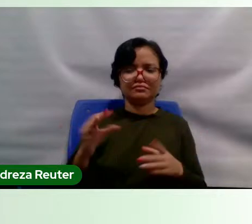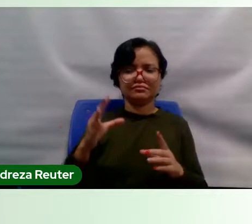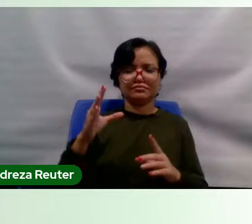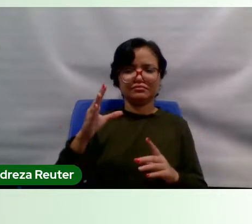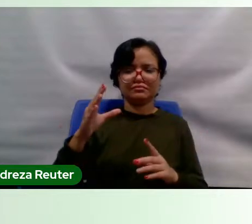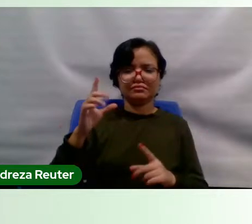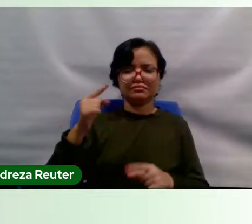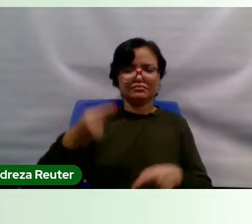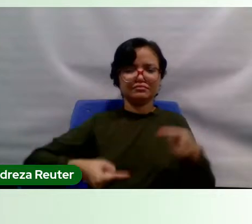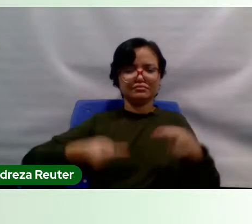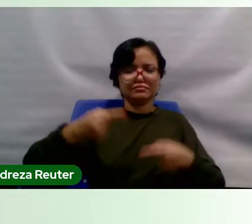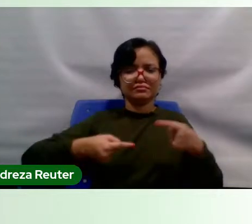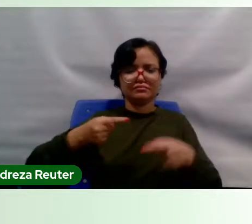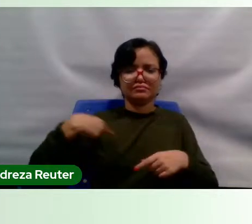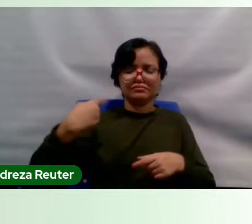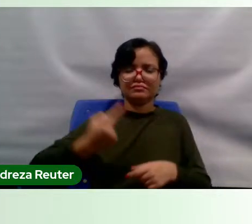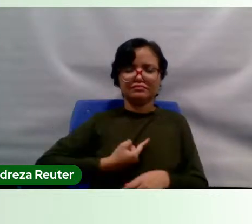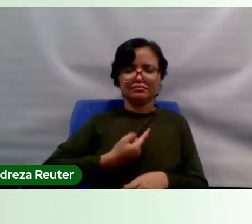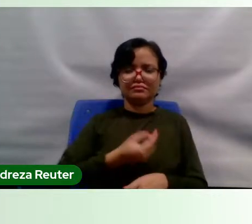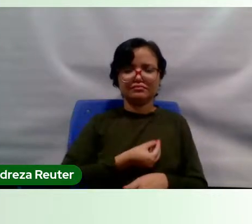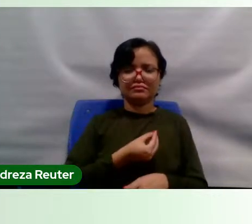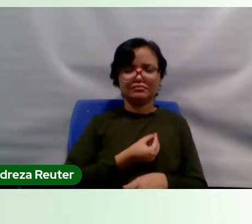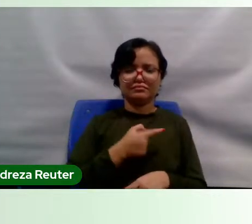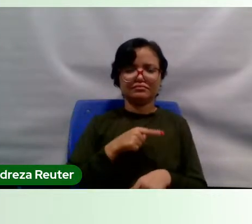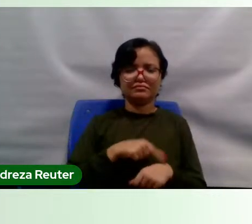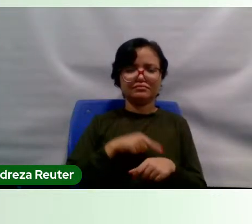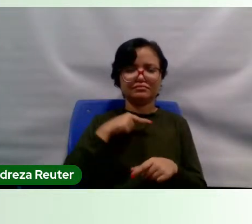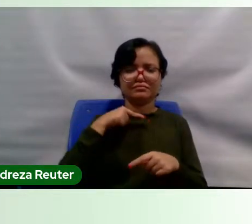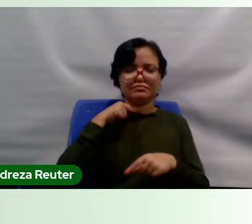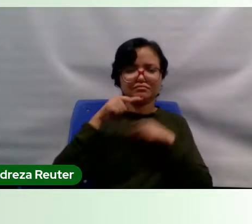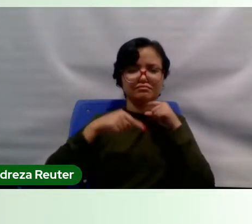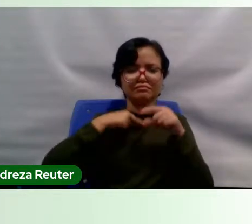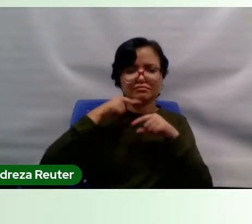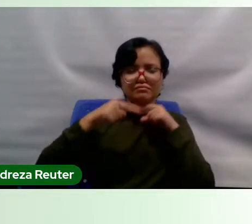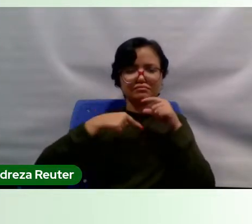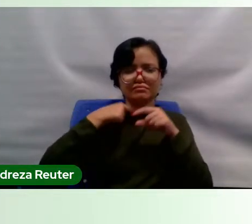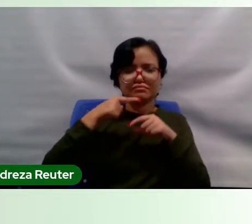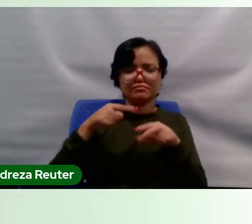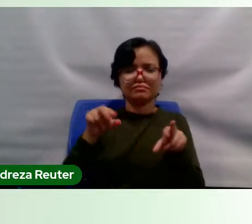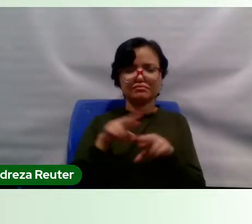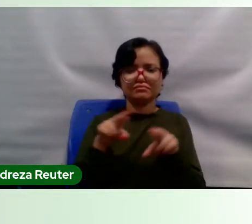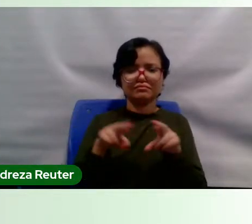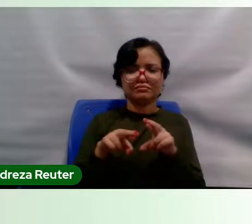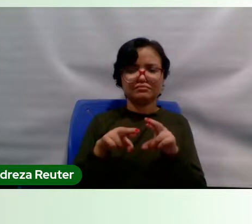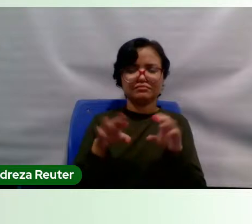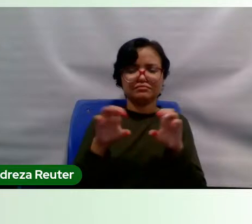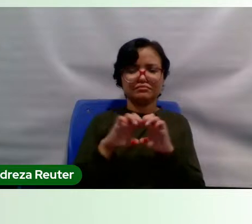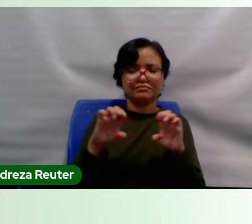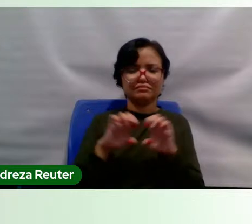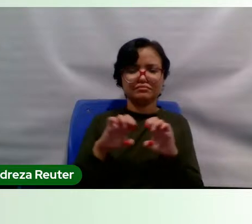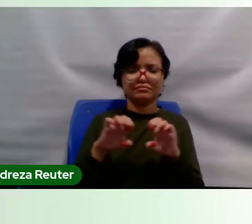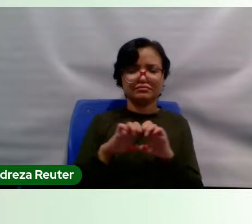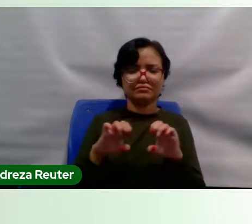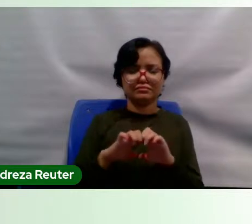temos um momento de muito questionamento em relação à estrutura